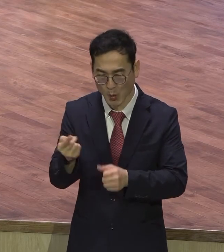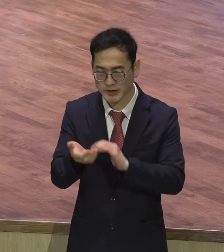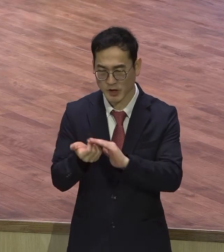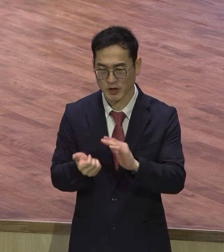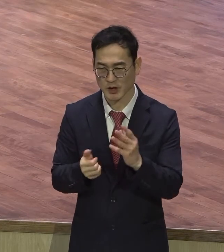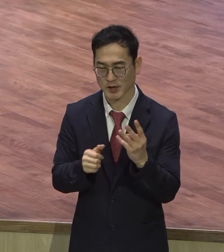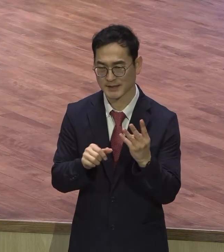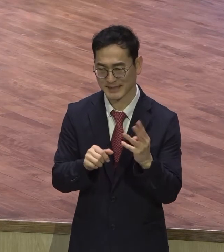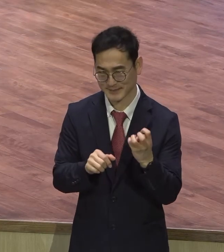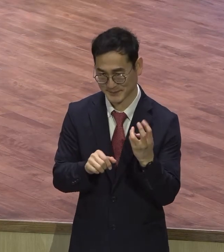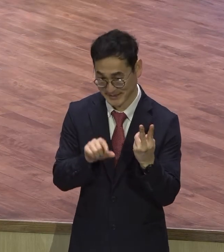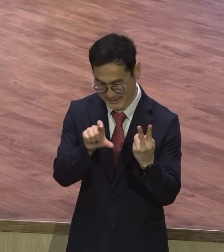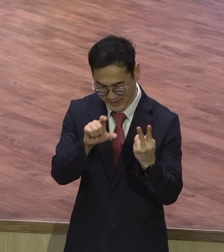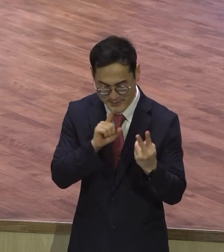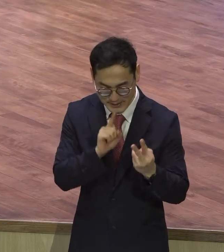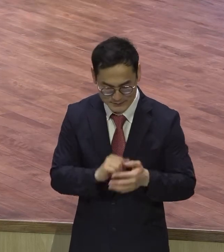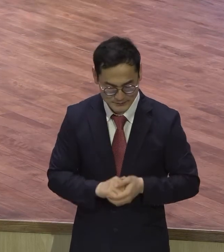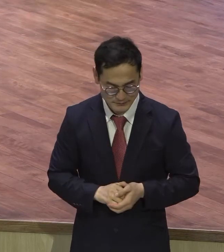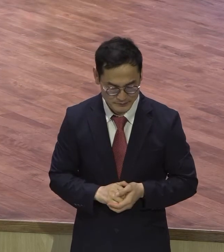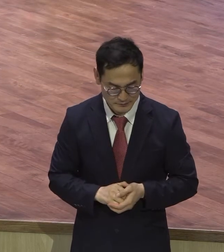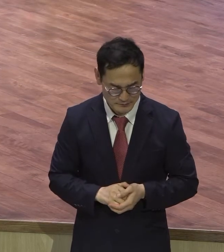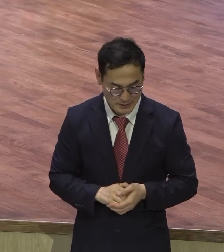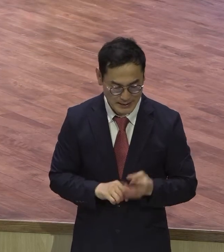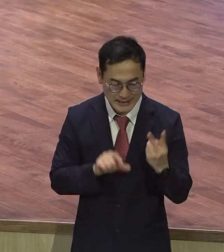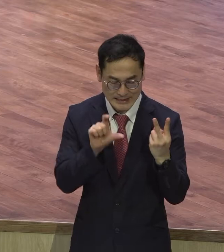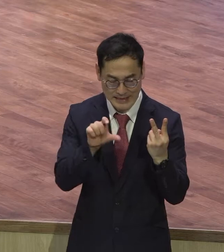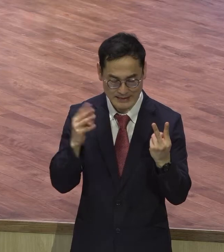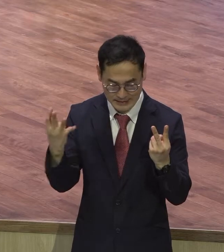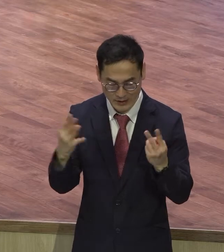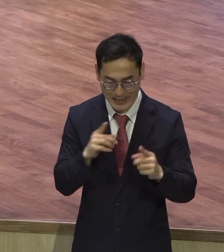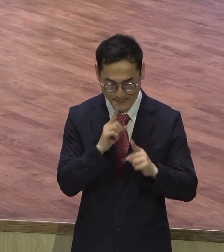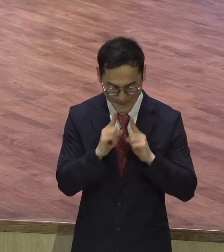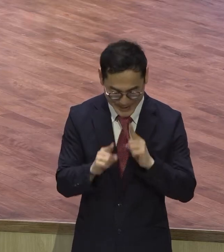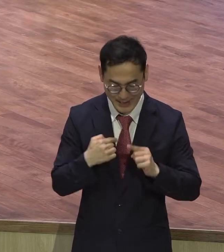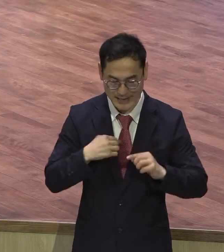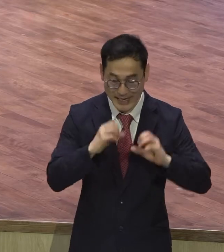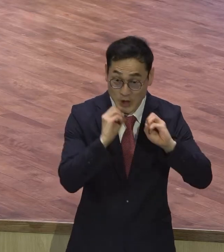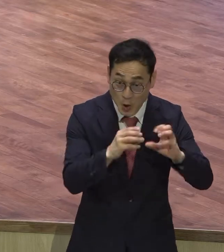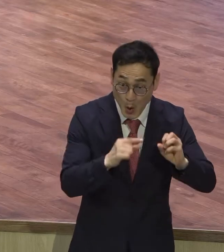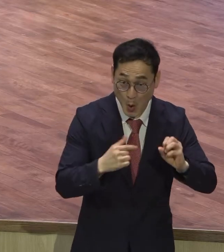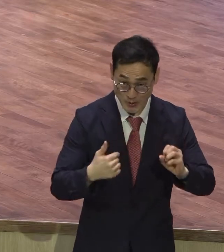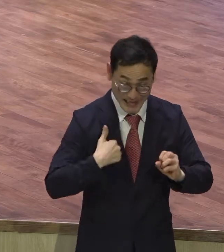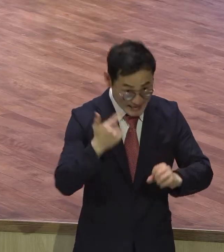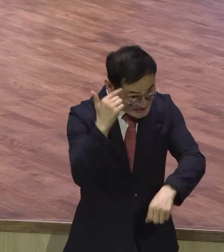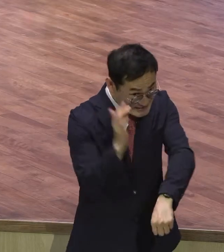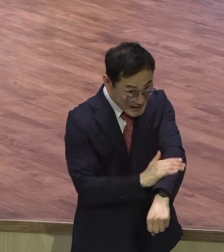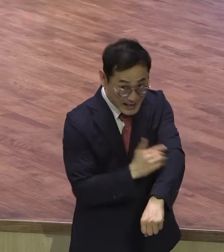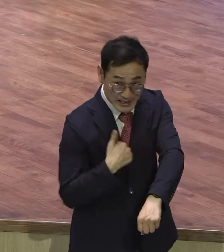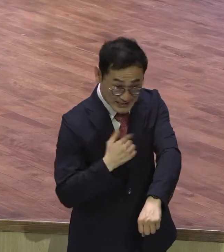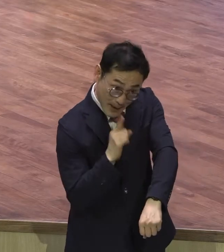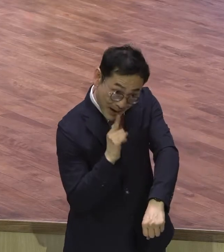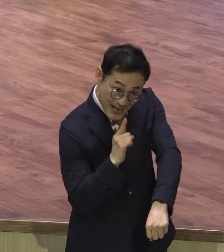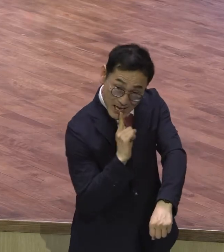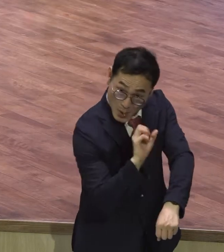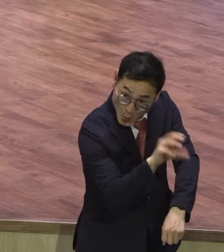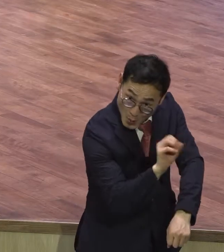말과 내 전도함이 설득력 있는 지혜의 말로 하지 아니하고 다만 성령에 나타나신 것